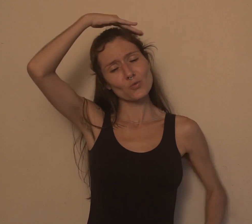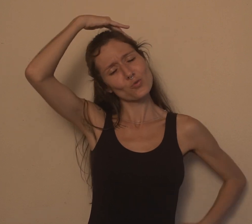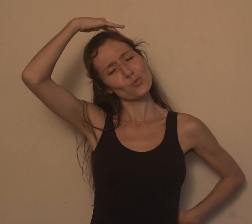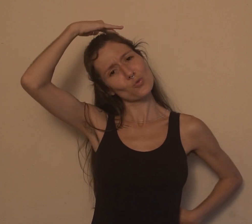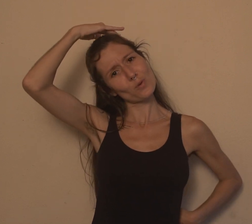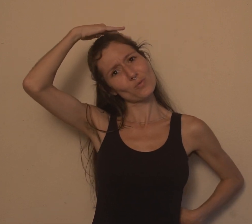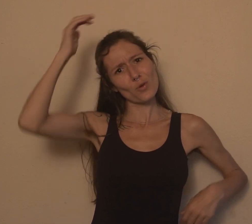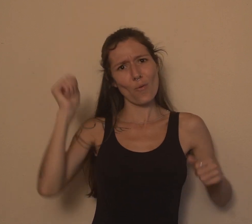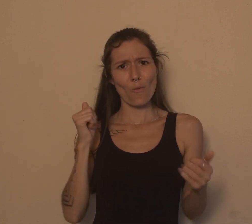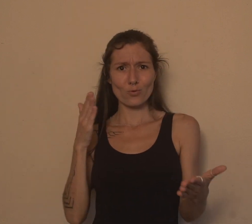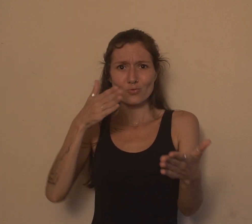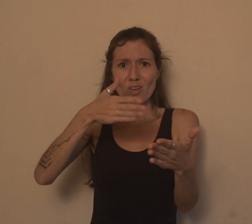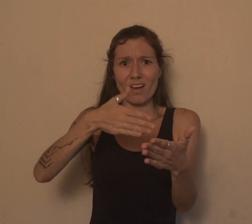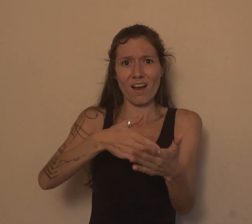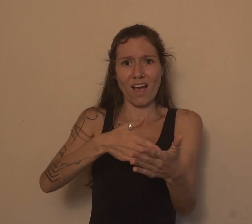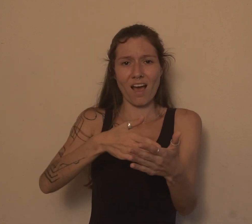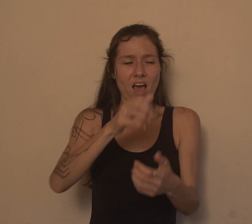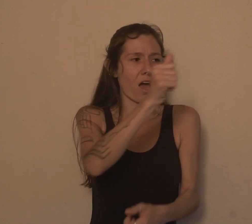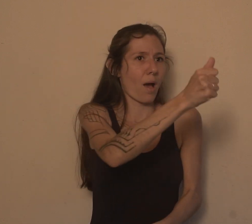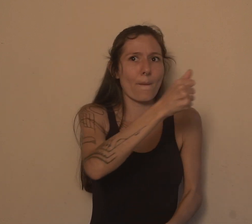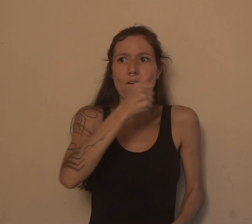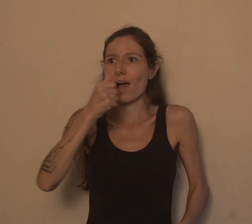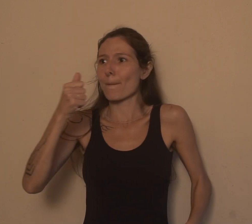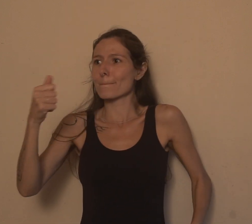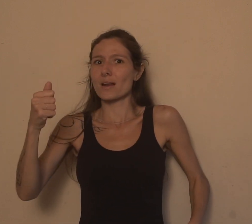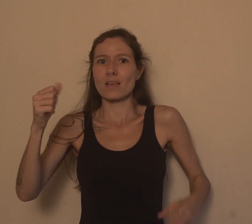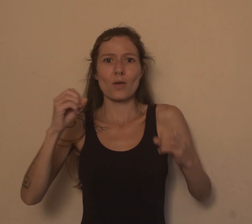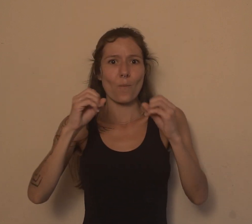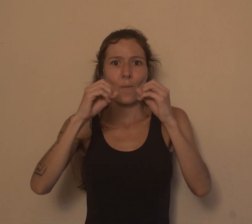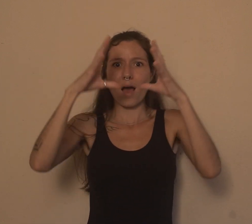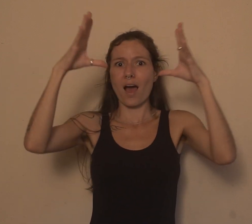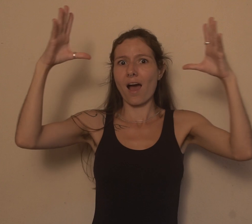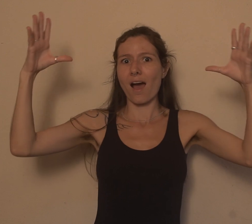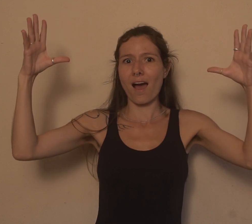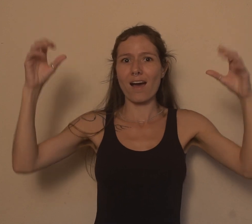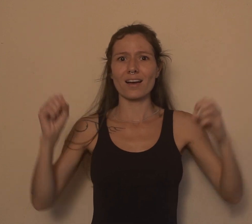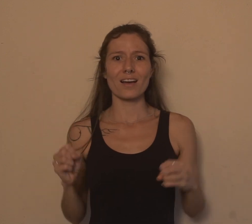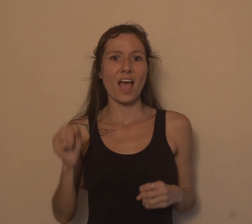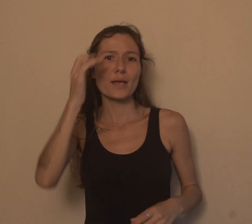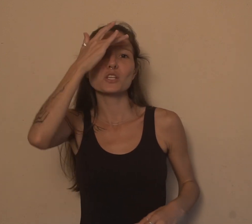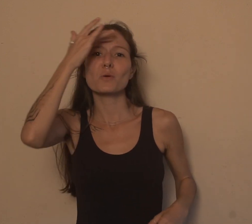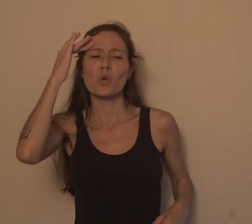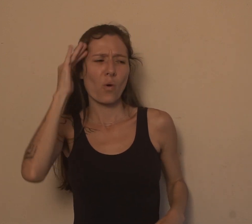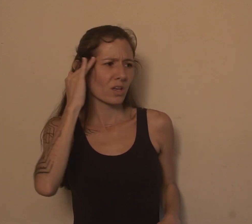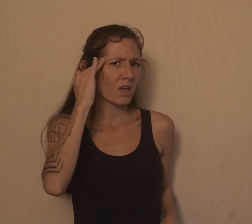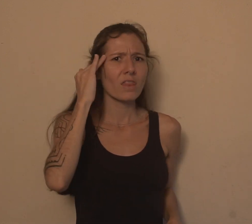que ele vai passar. Que São Sebastião não tem porta a fechar. E o coordenador da Fulha de São Sebastião sabe muito bem disso. Que a bandeira